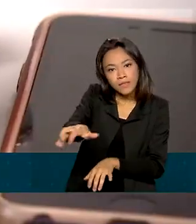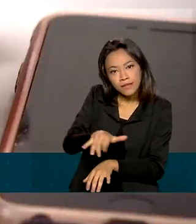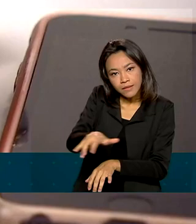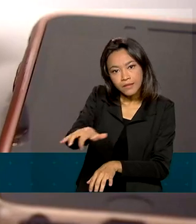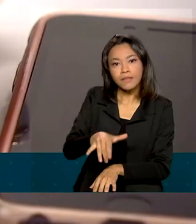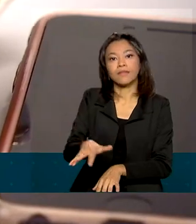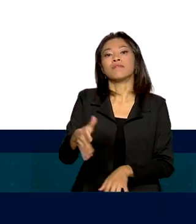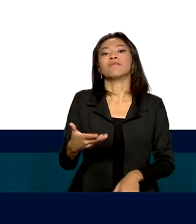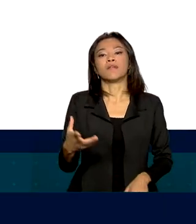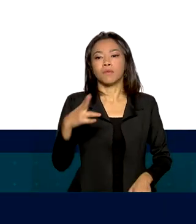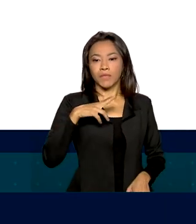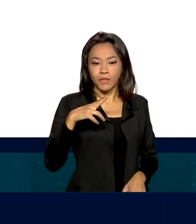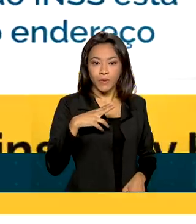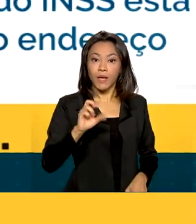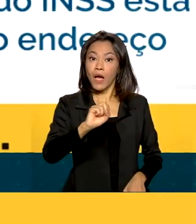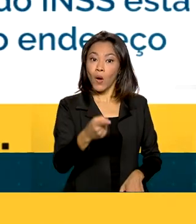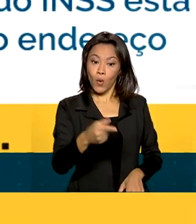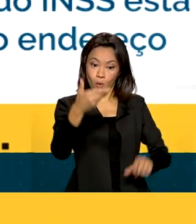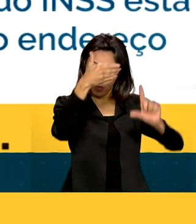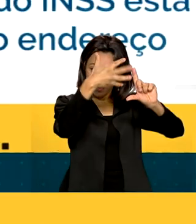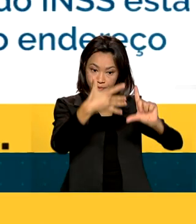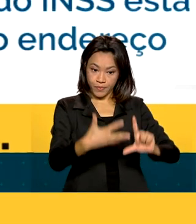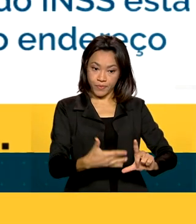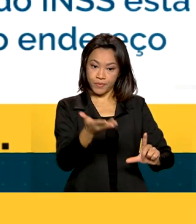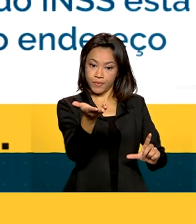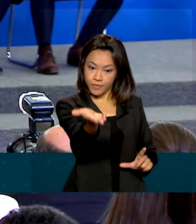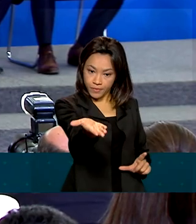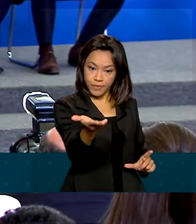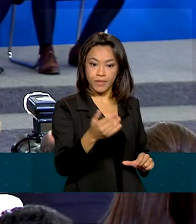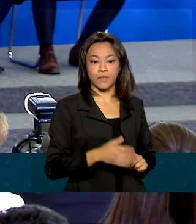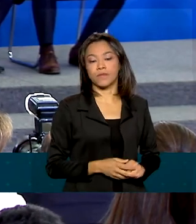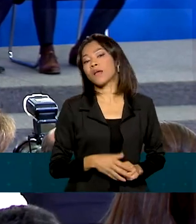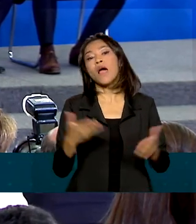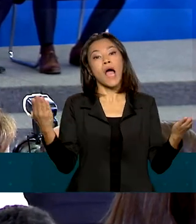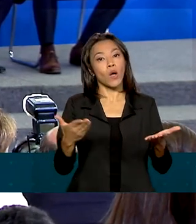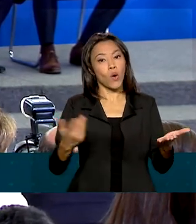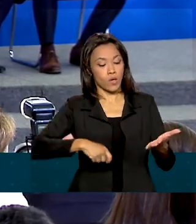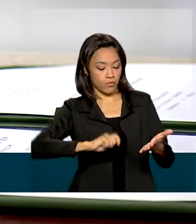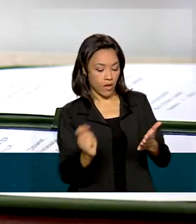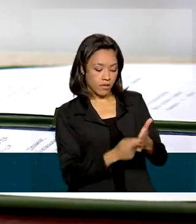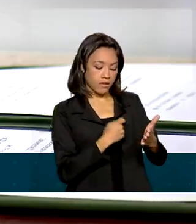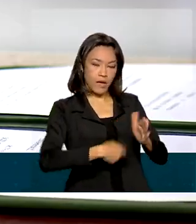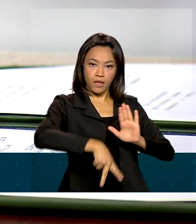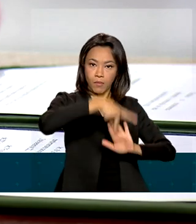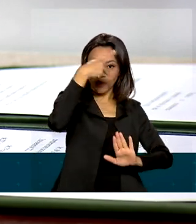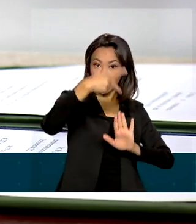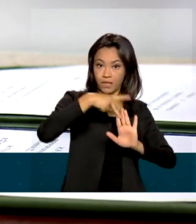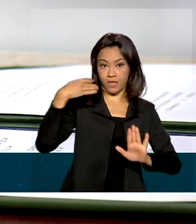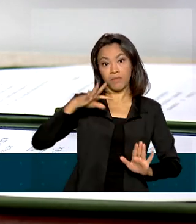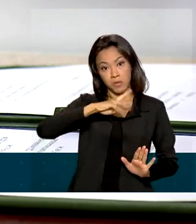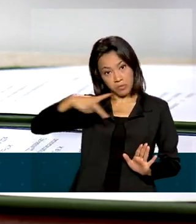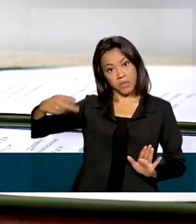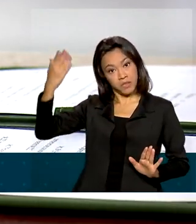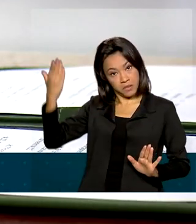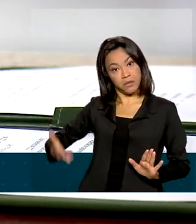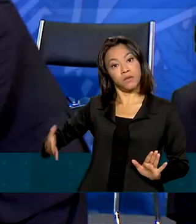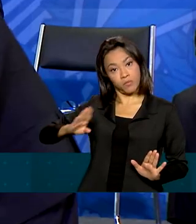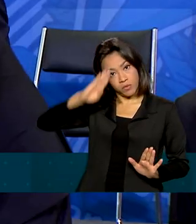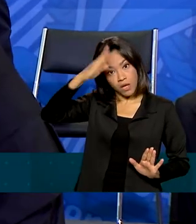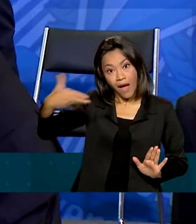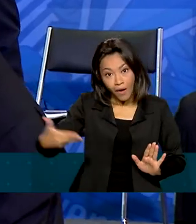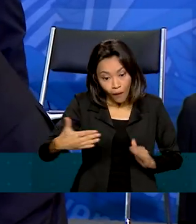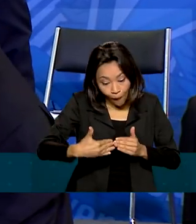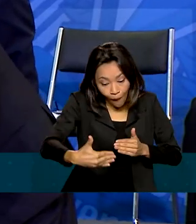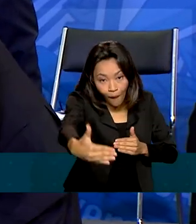atendimento pessoal ou pela plataforma Meu INSS. Com a portaria assinada pelo presidente Jair Bolsonaro, a partir de